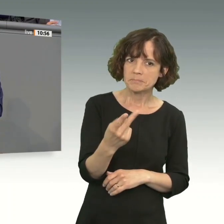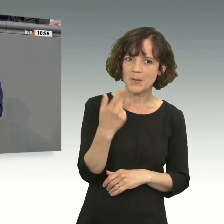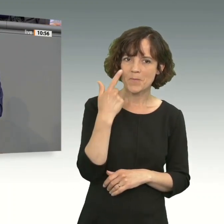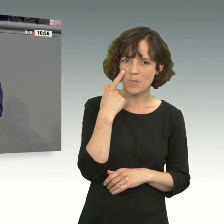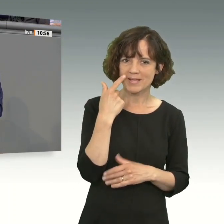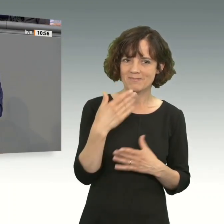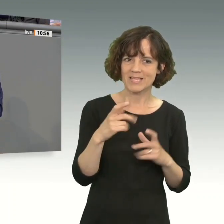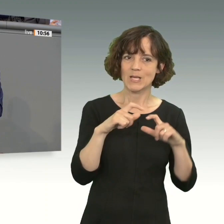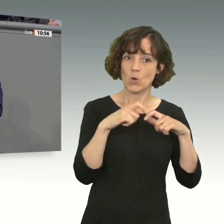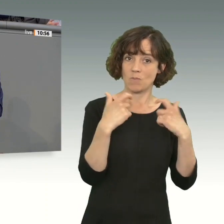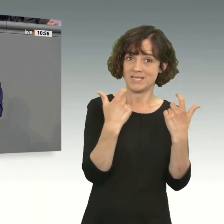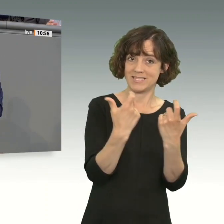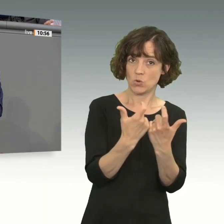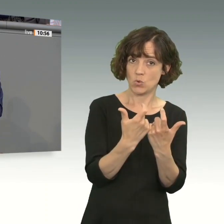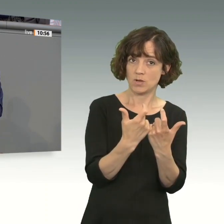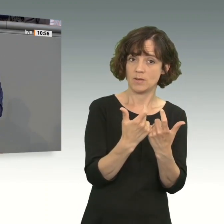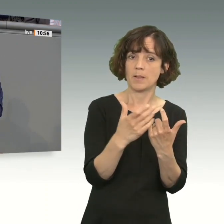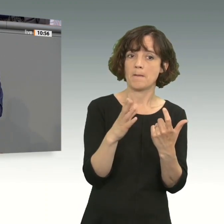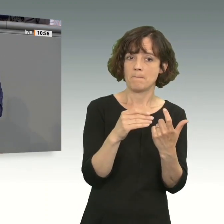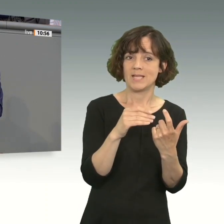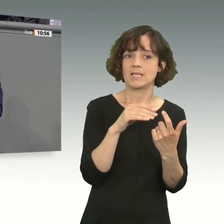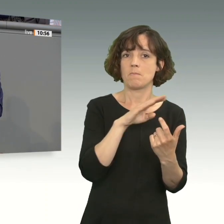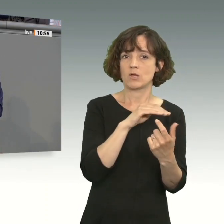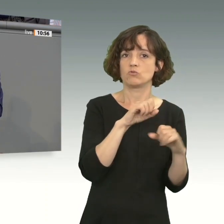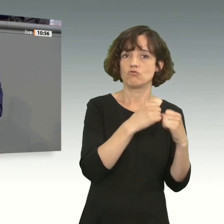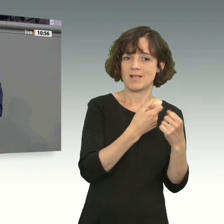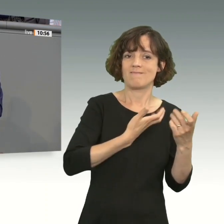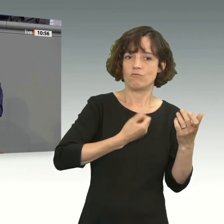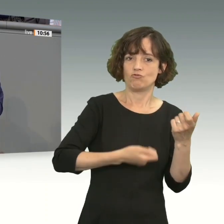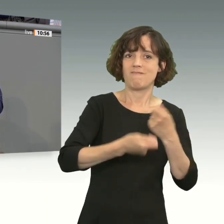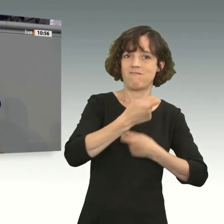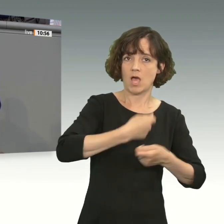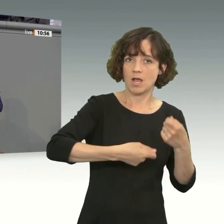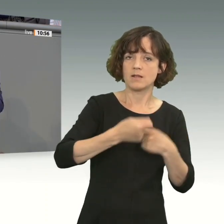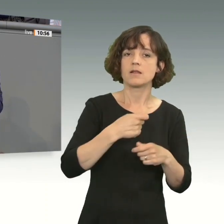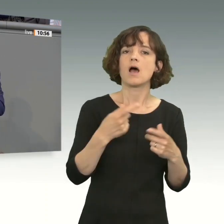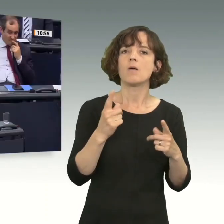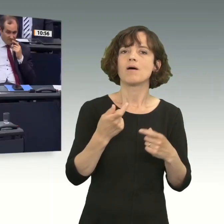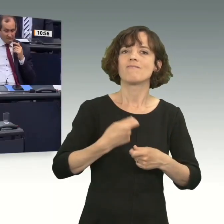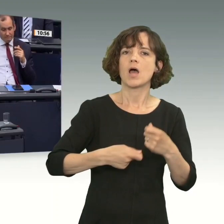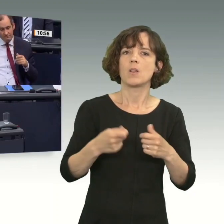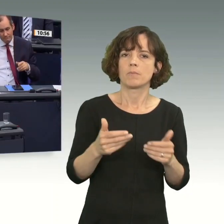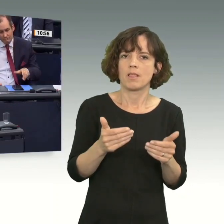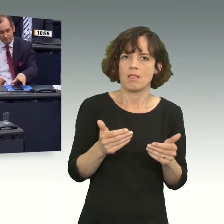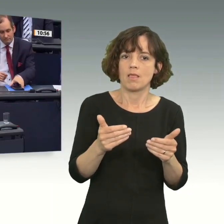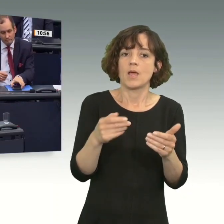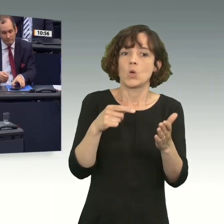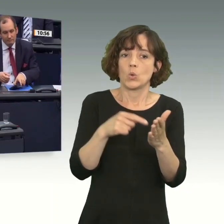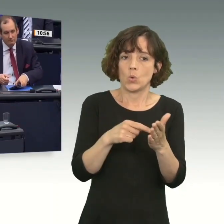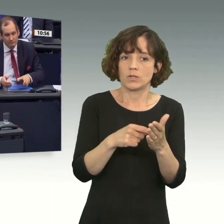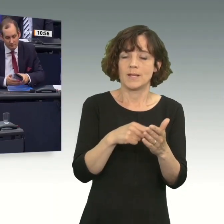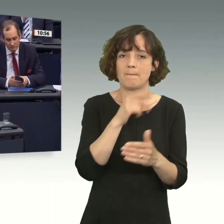Moment so, dass die Kommission mit den Mercosur-Staaten verhandeln will, aber die Verhandlungen ein wenig geschoben wurden. Unter anderem, weil die